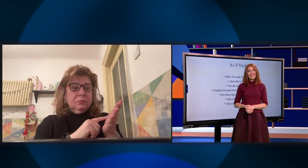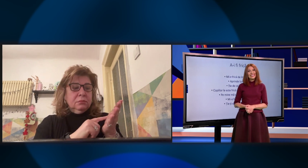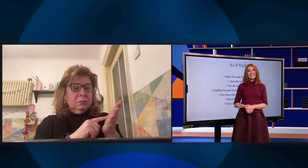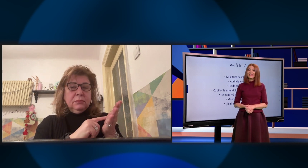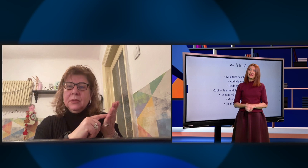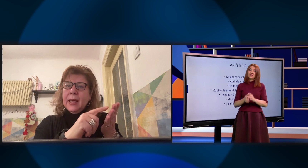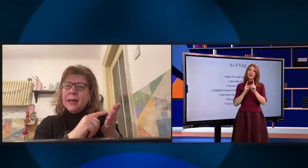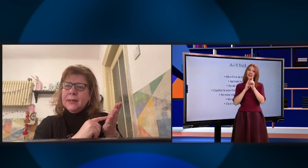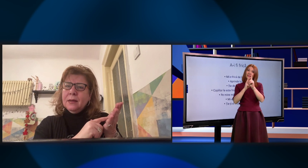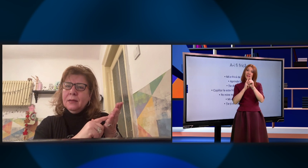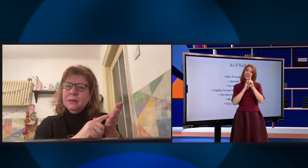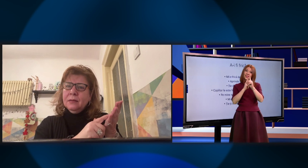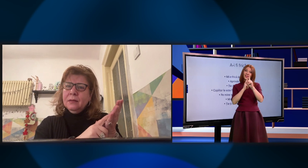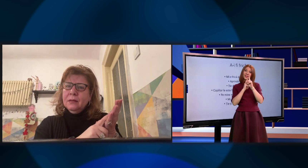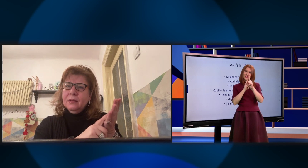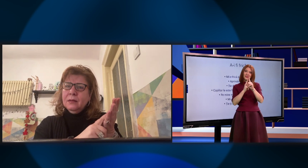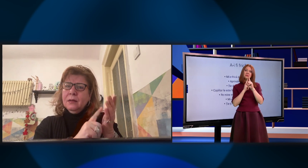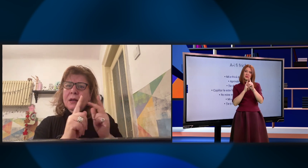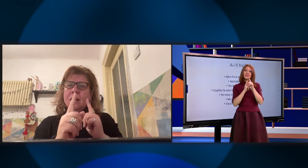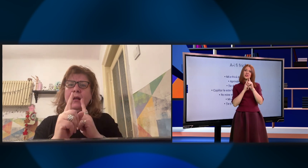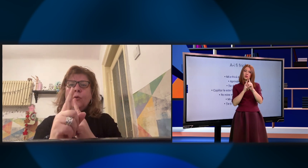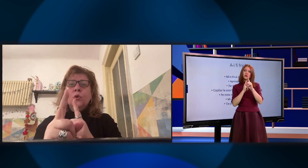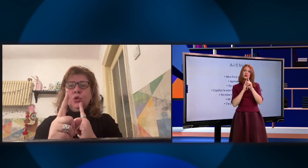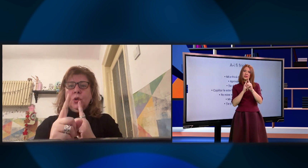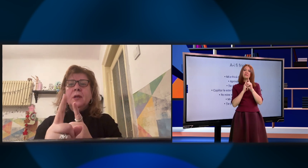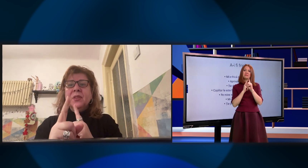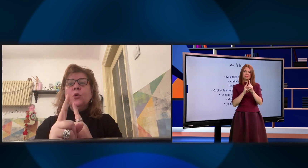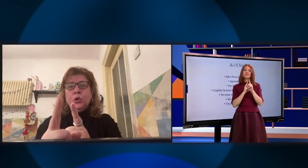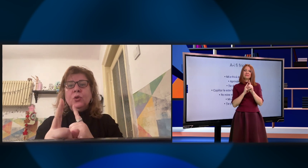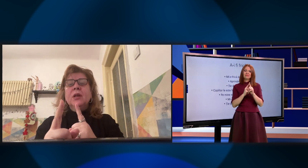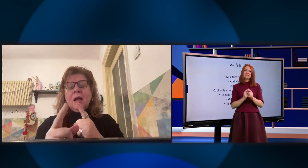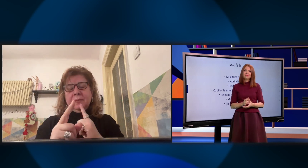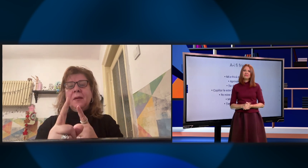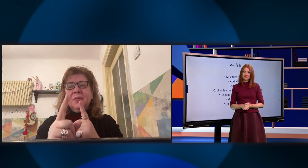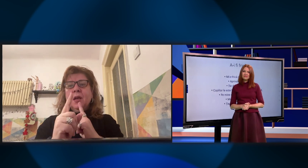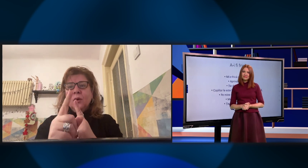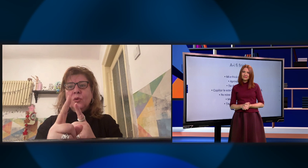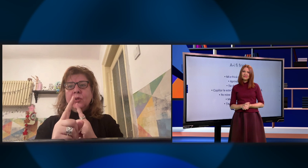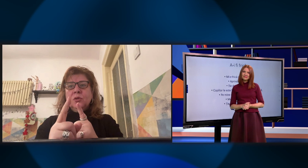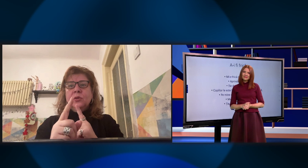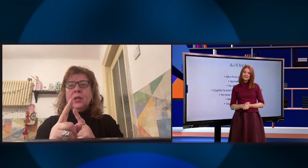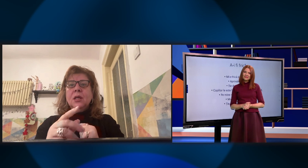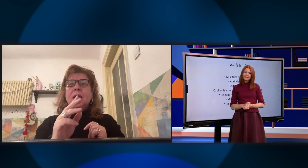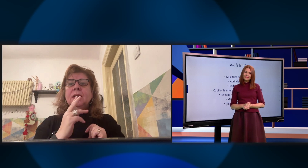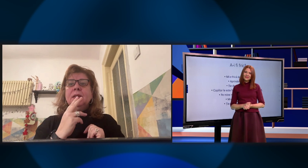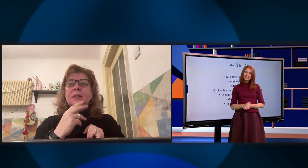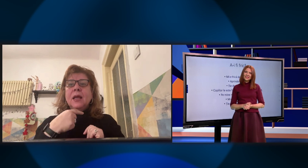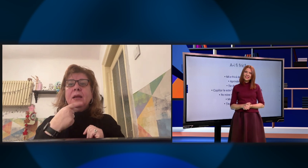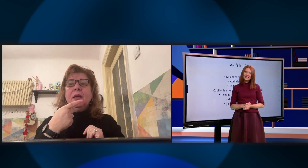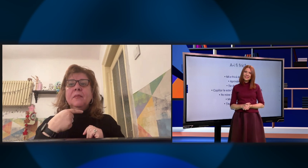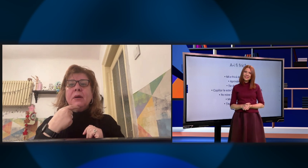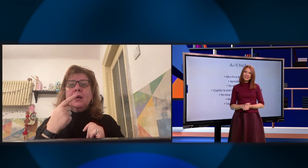De lecții? O să zici cursuri. Da. Cursuri